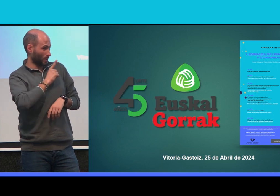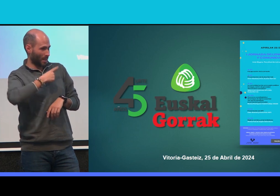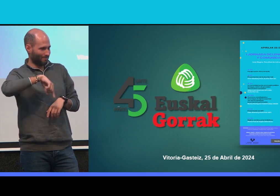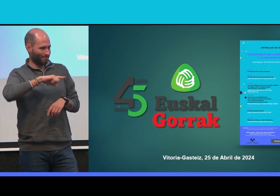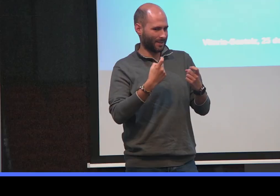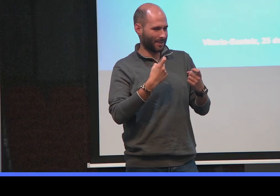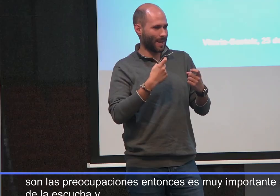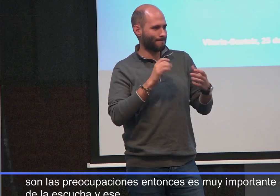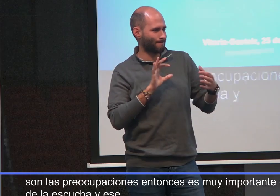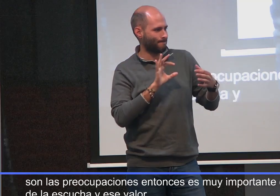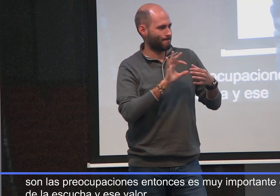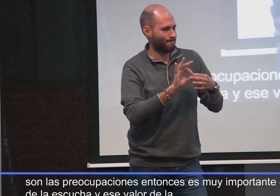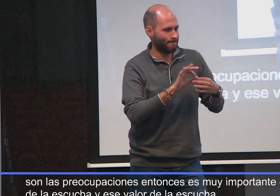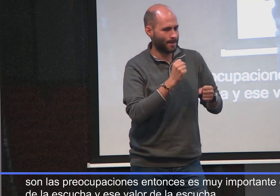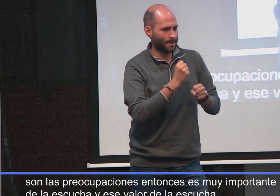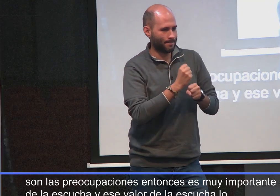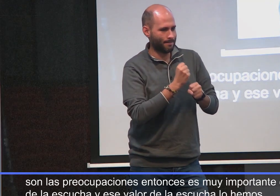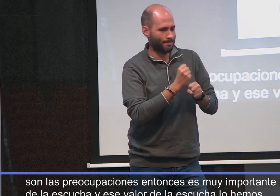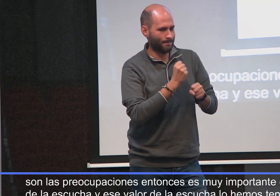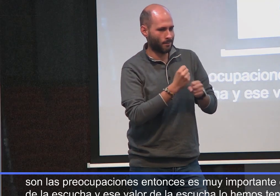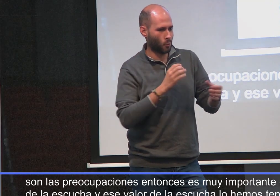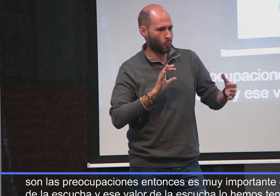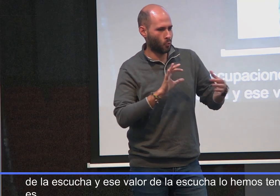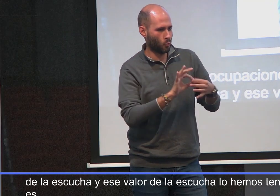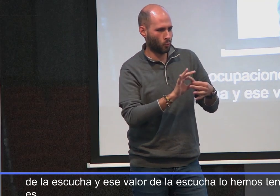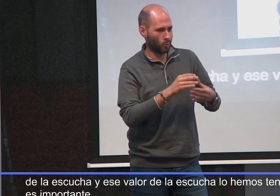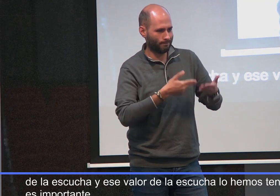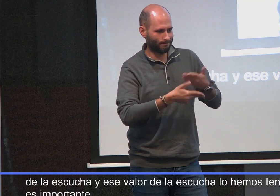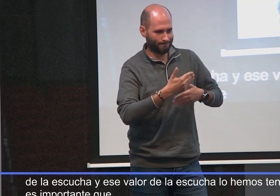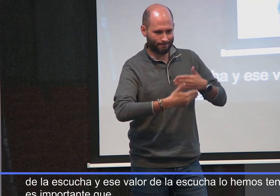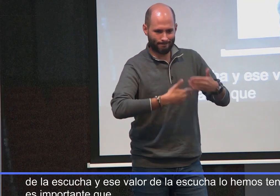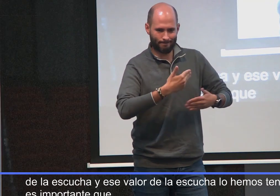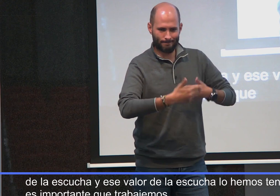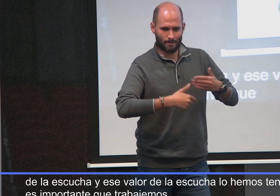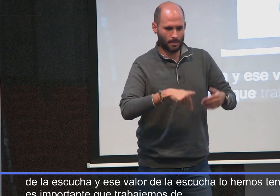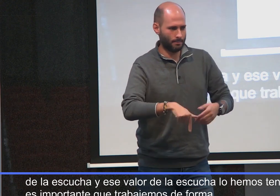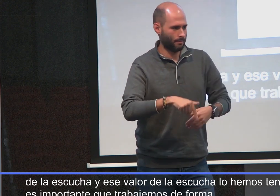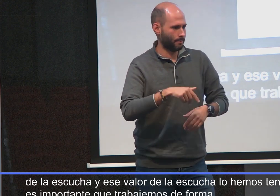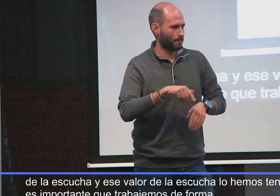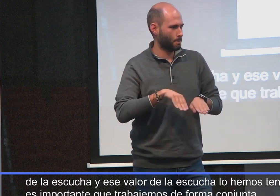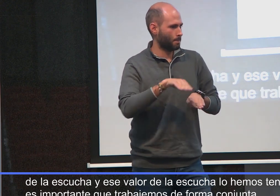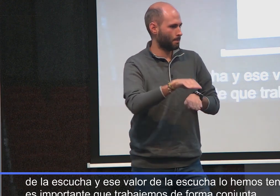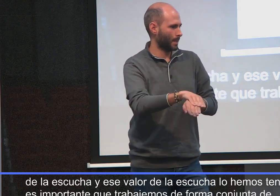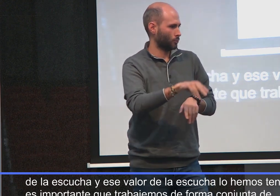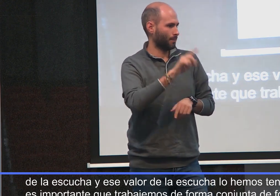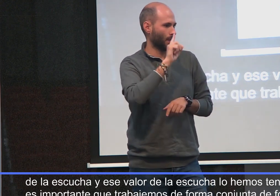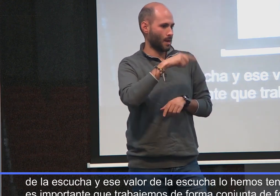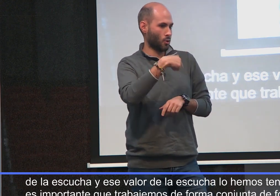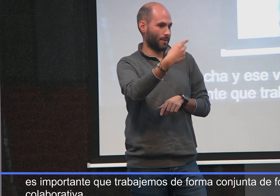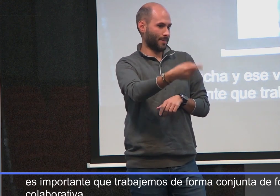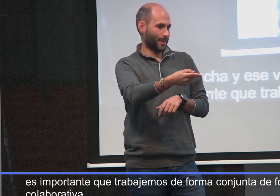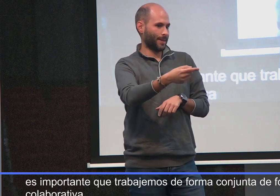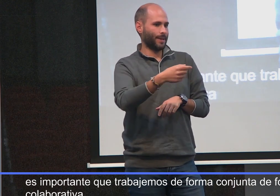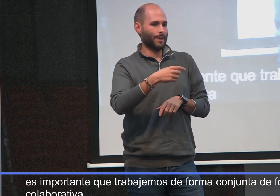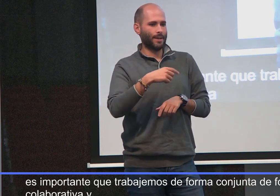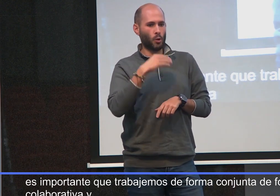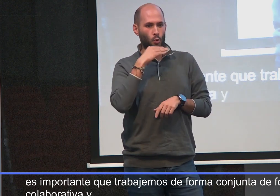valor de la escucha lo hemos tenido aquí. Es importante que trabajemos de forma conjunta, de forma colaborativa y es un primer paso